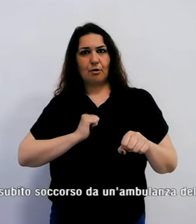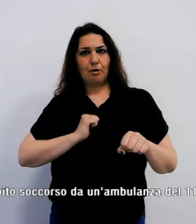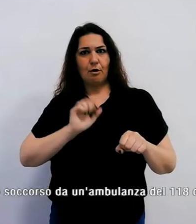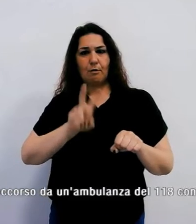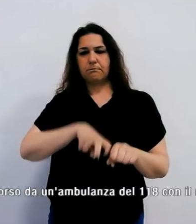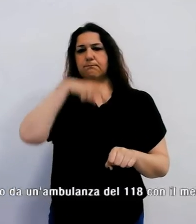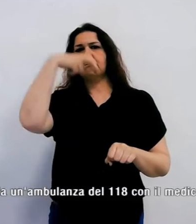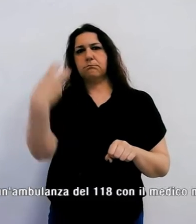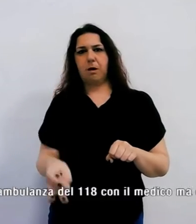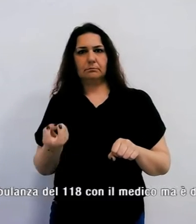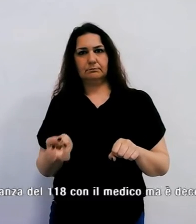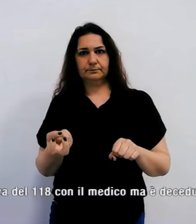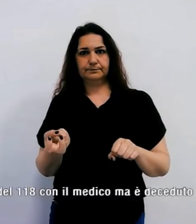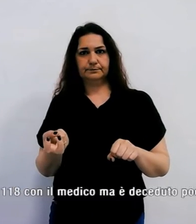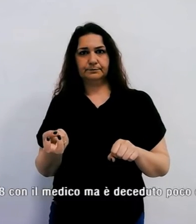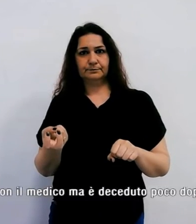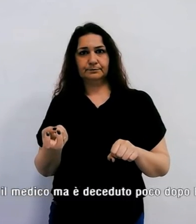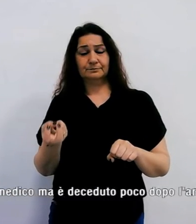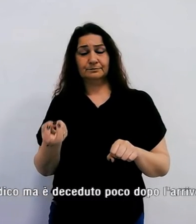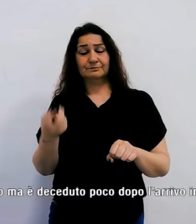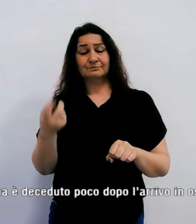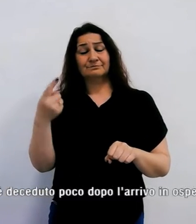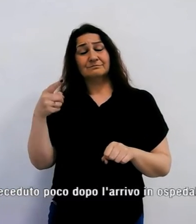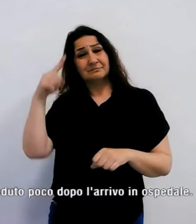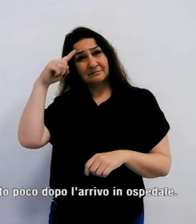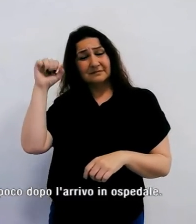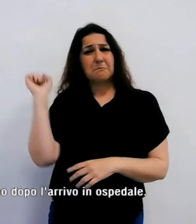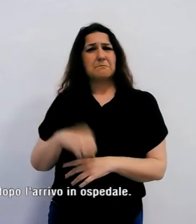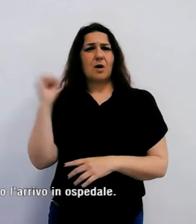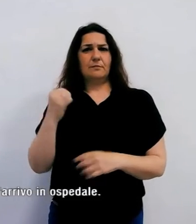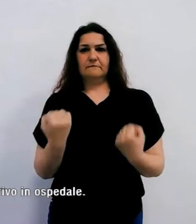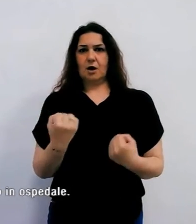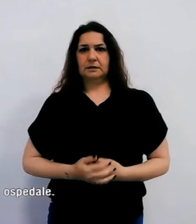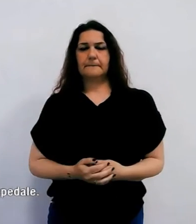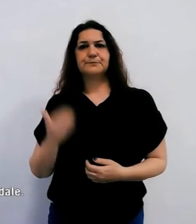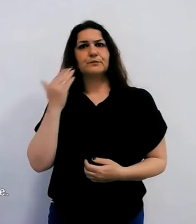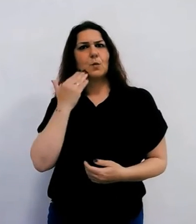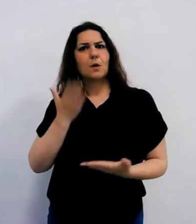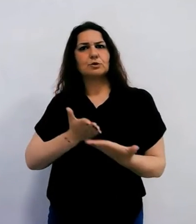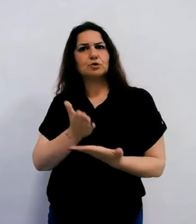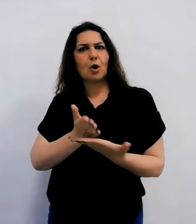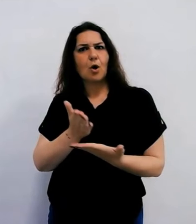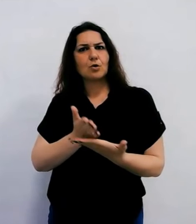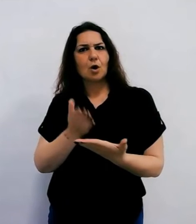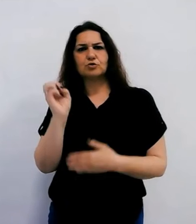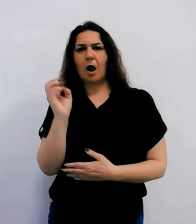sbalzato dal mezzo battendo violentemente la testa. L'uomo è stato a soccorso subito da un'ambulanza